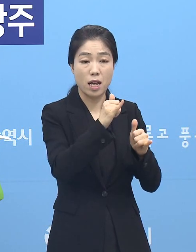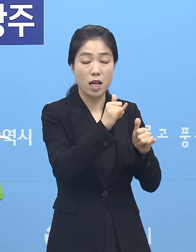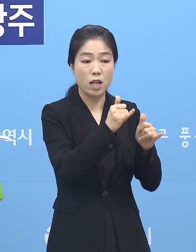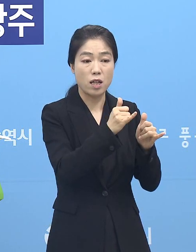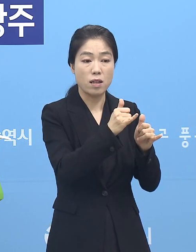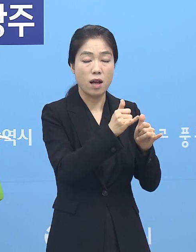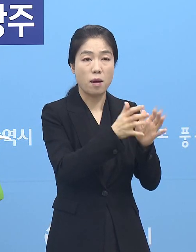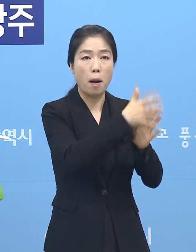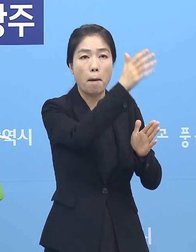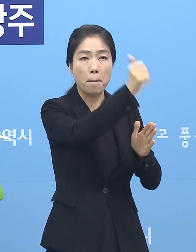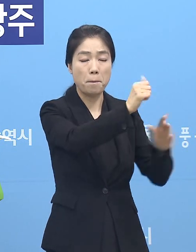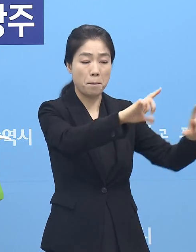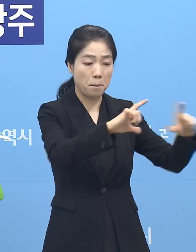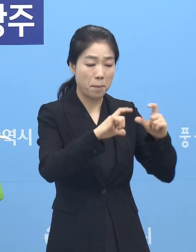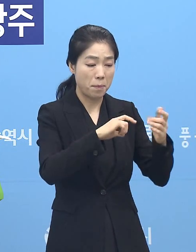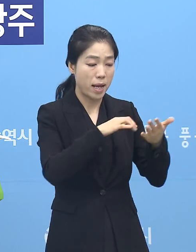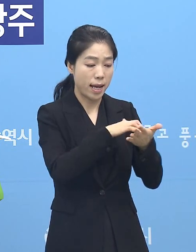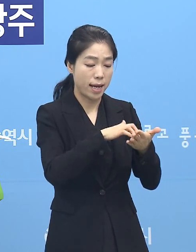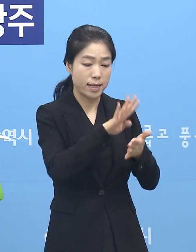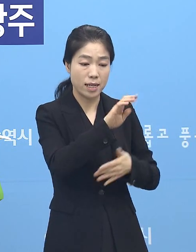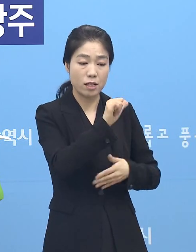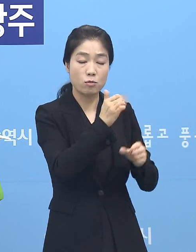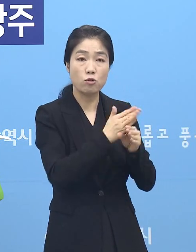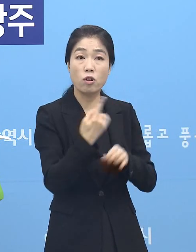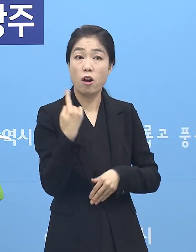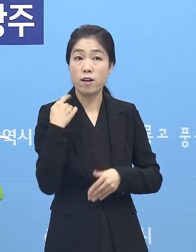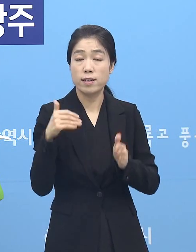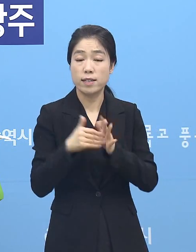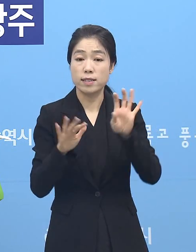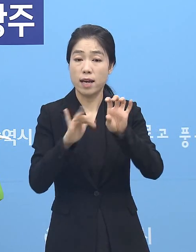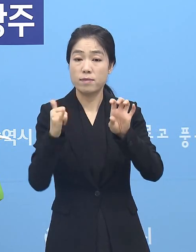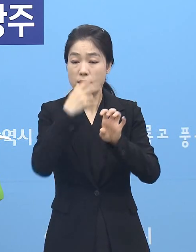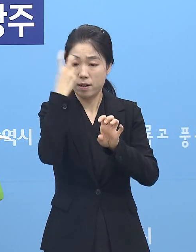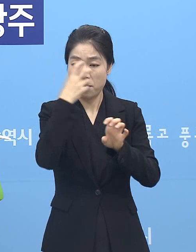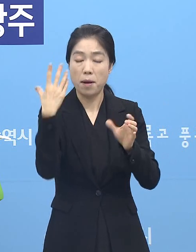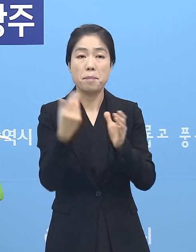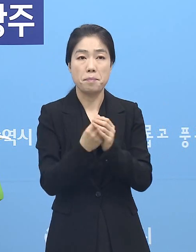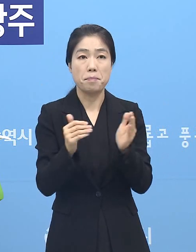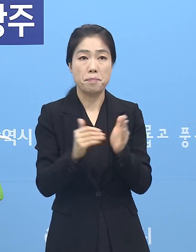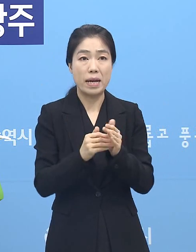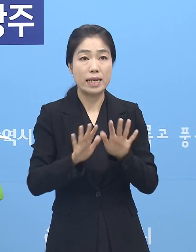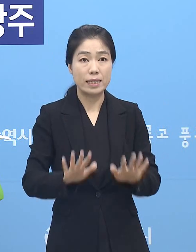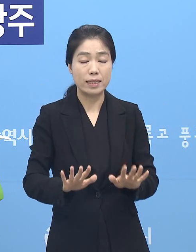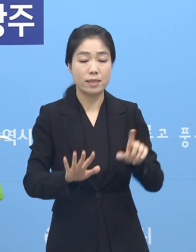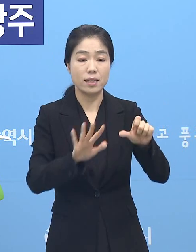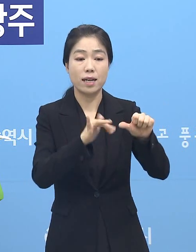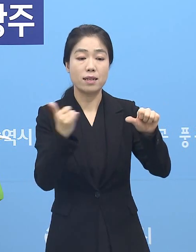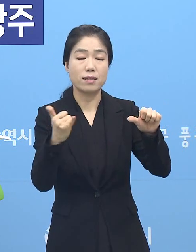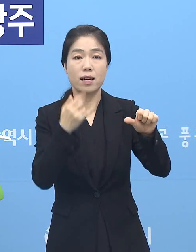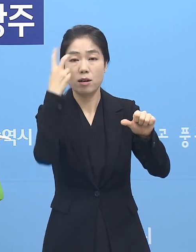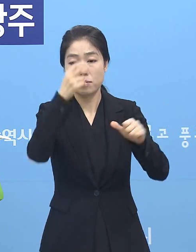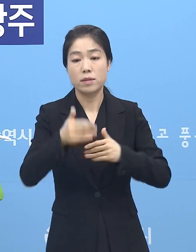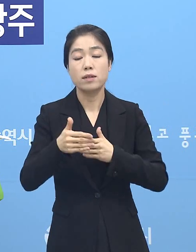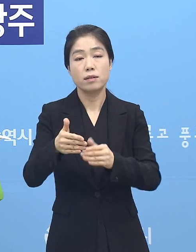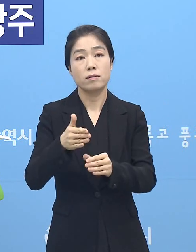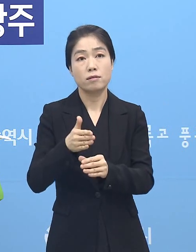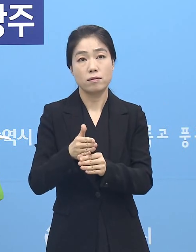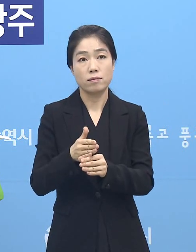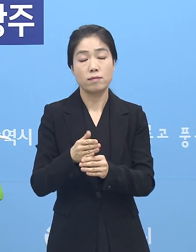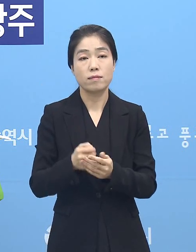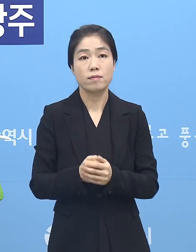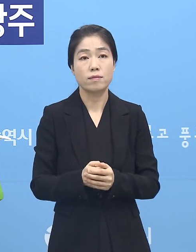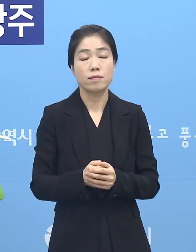보내준 명단 45명 중에 어제까지 40명 검사 완료했습니다. 그래서 현재 5명은 검사 진행 중에 있습니다.